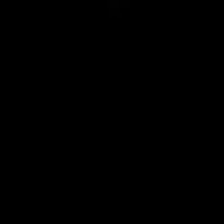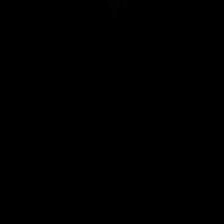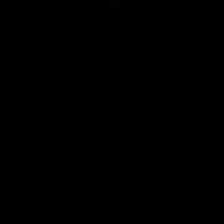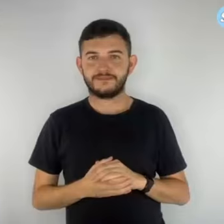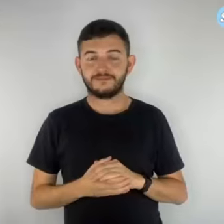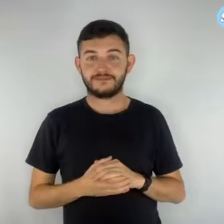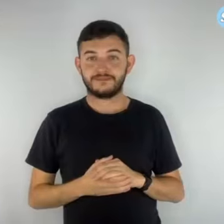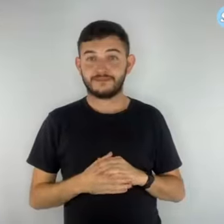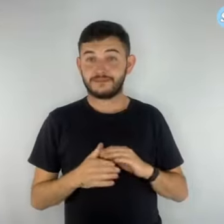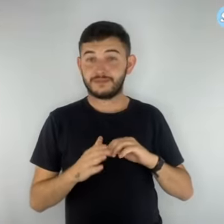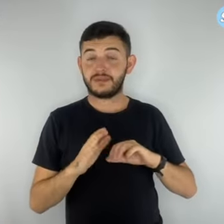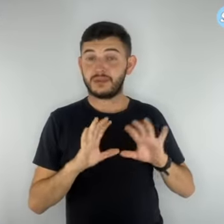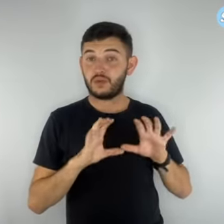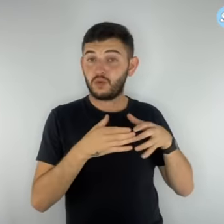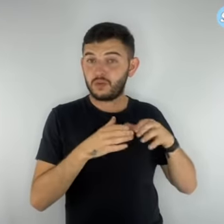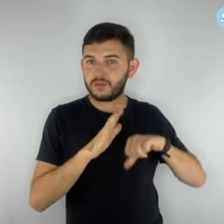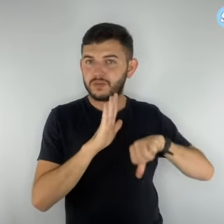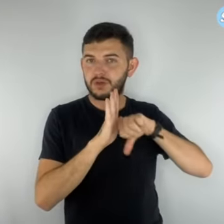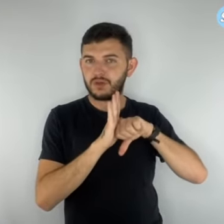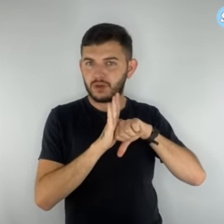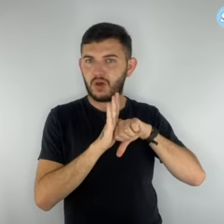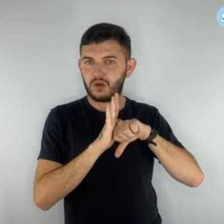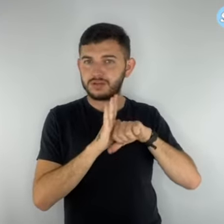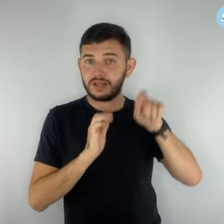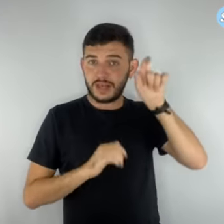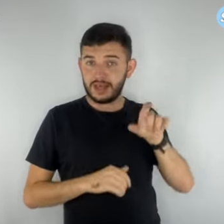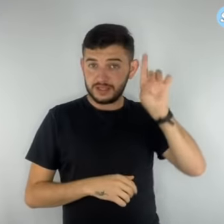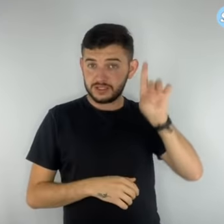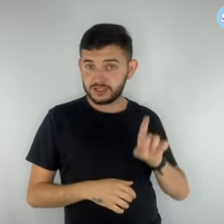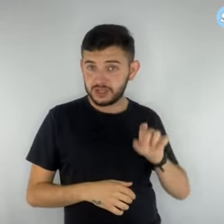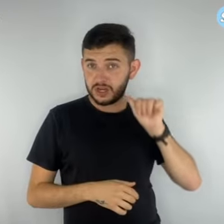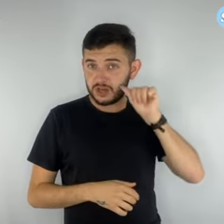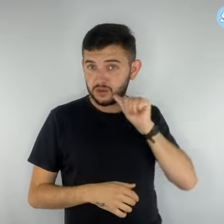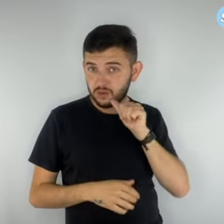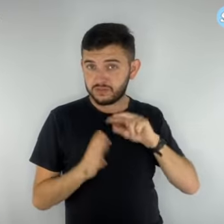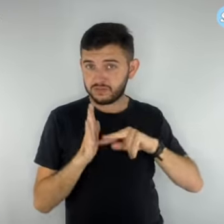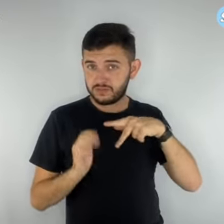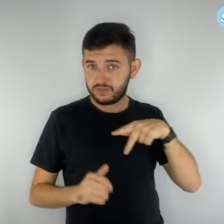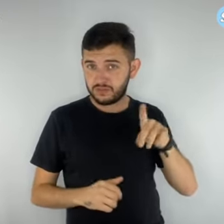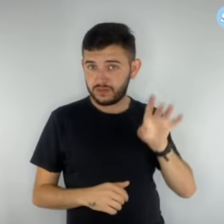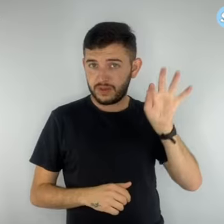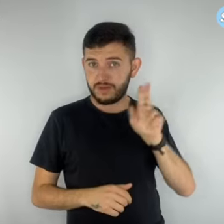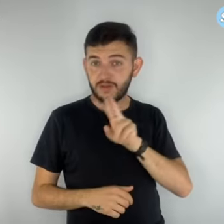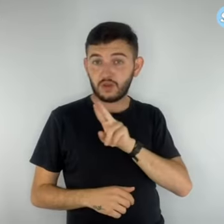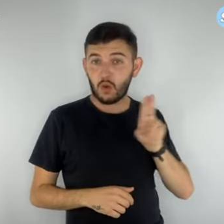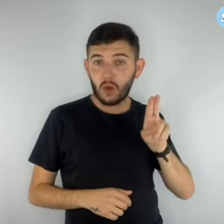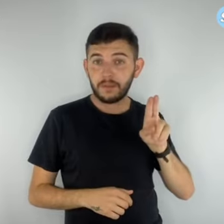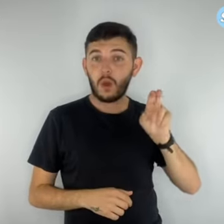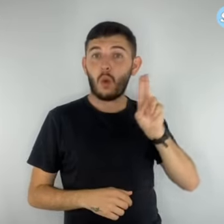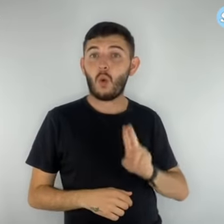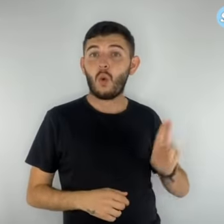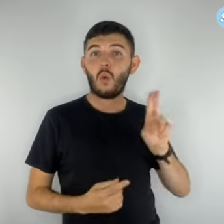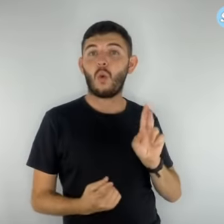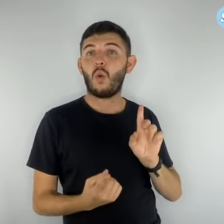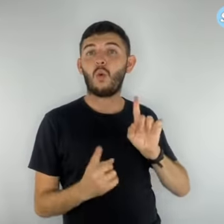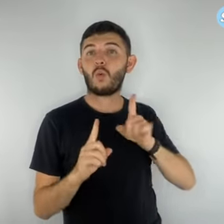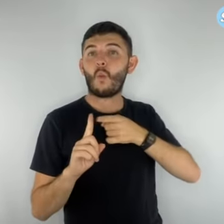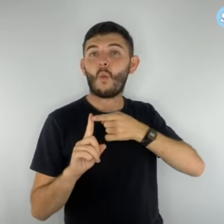Criminosos usam o nome de diretora do Simpro para aplicar golpe. O SimproDef informa que criminosos